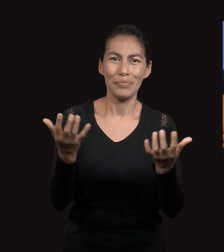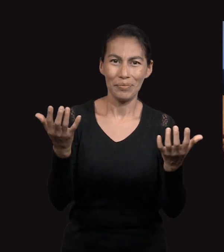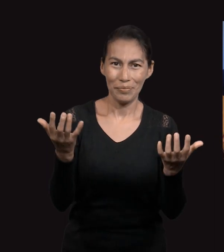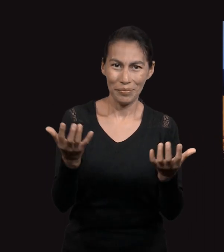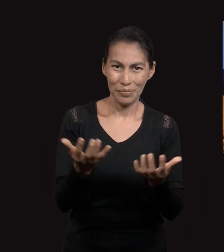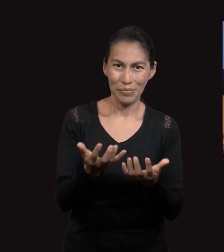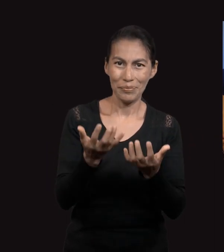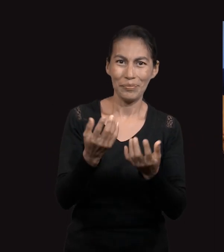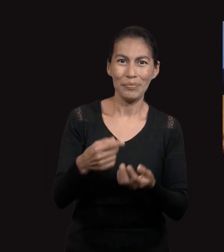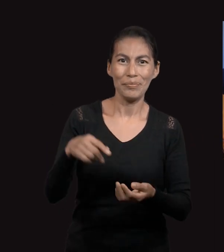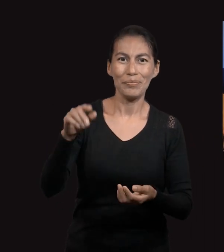ti.